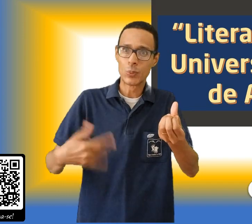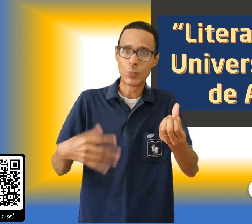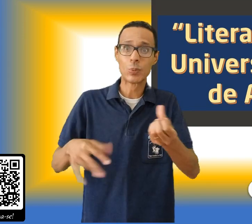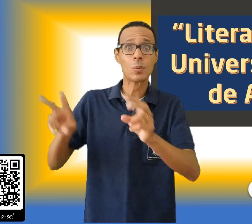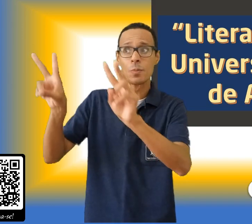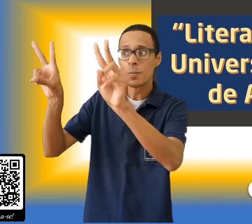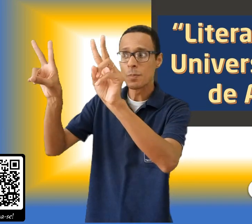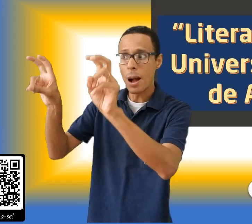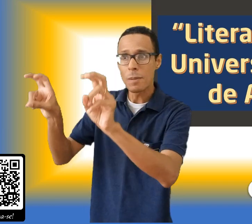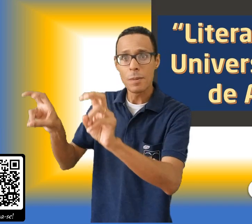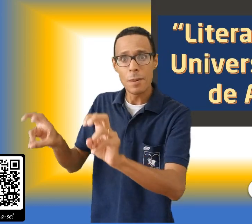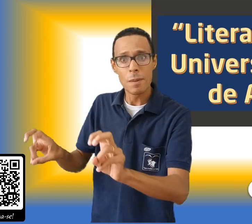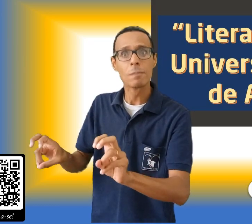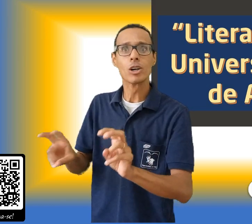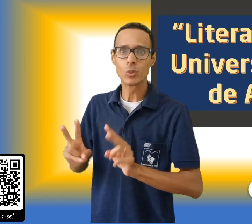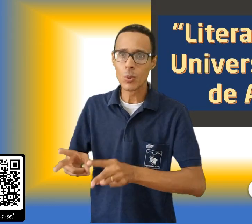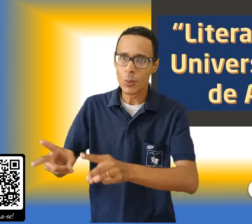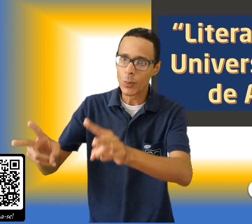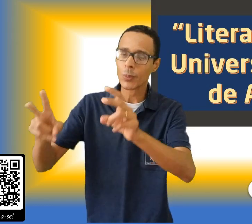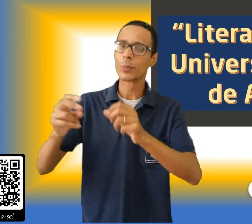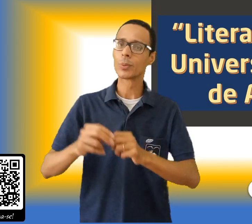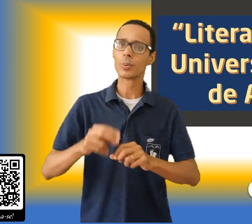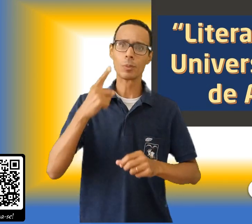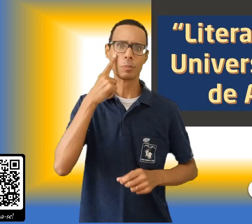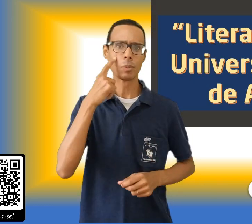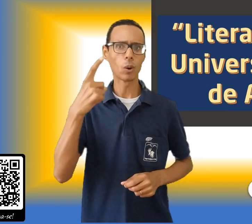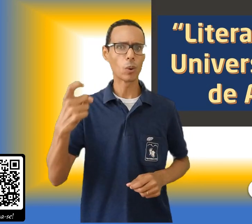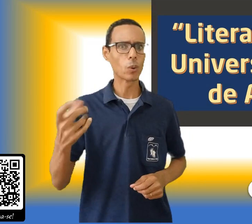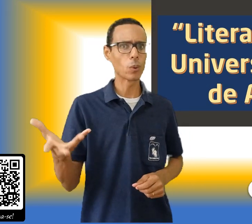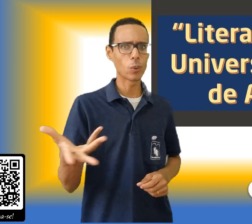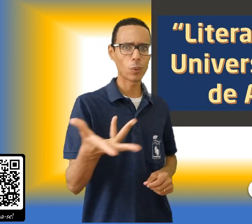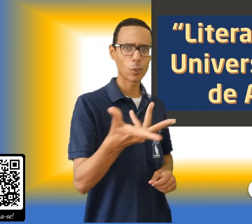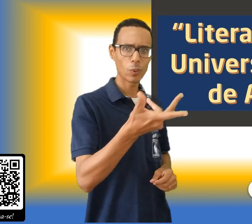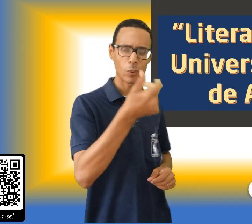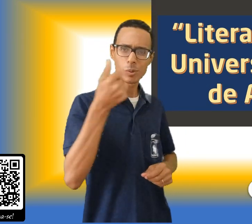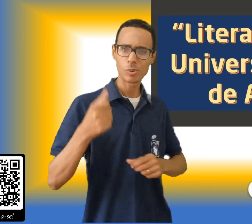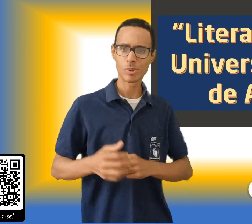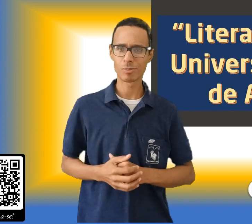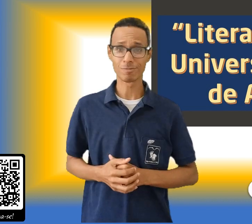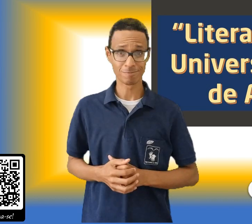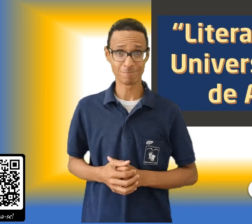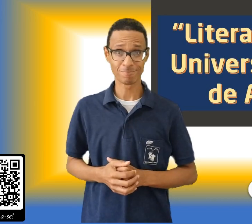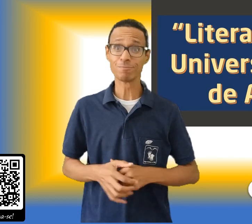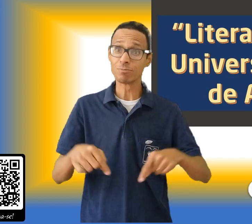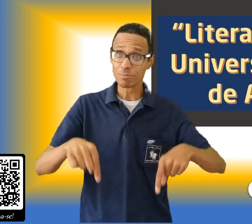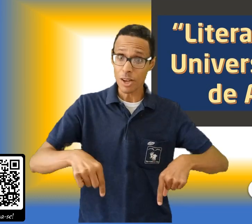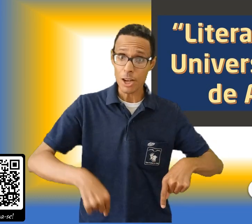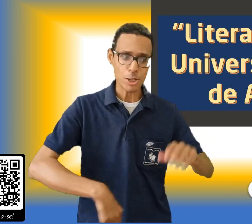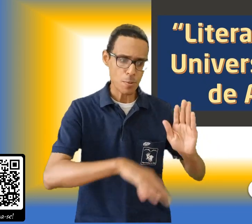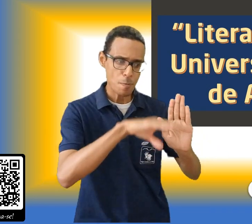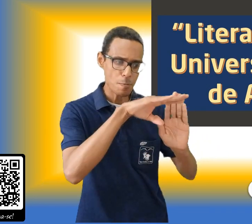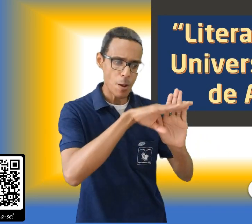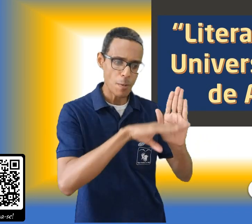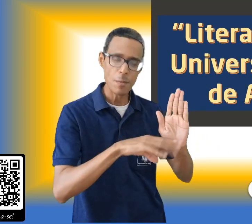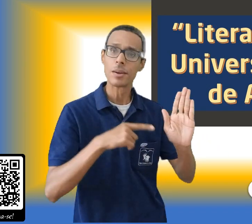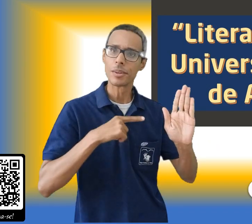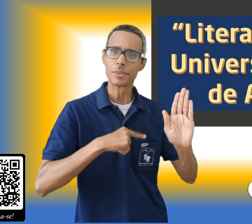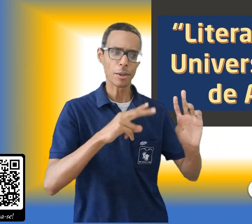letra S, que continua com títulos super interessantes. Corra aqui na descrição do vídeo e veja cada